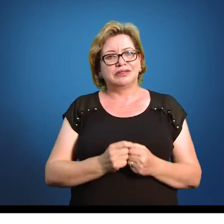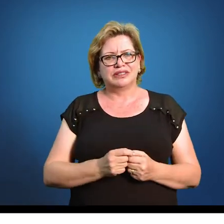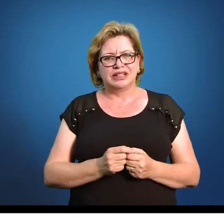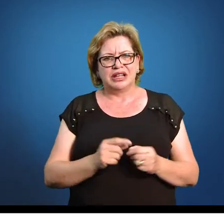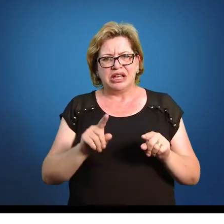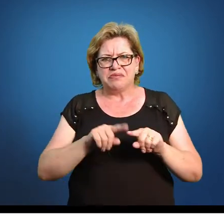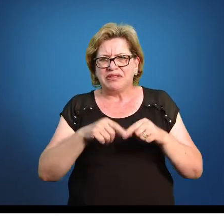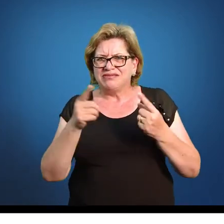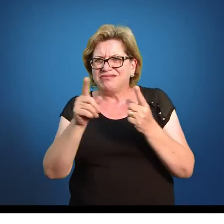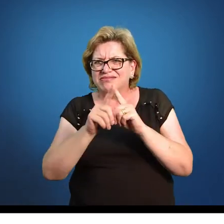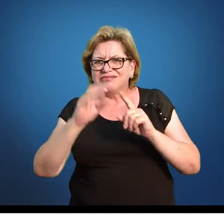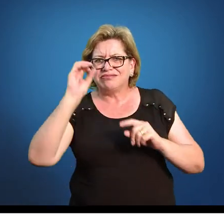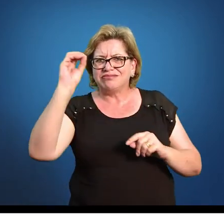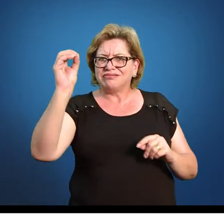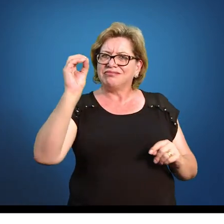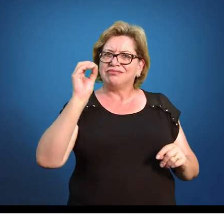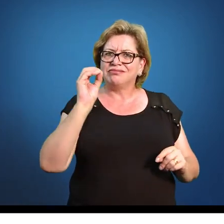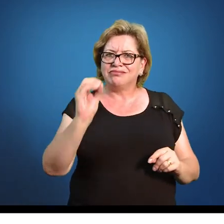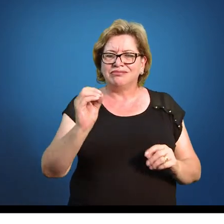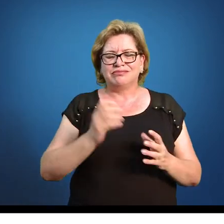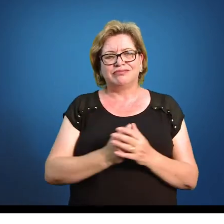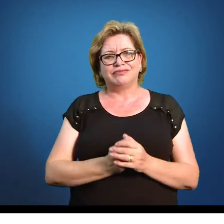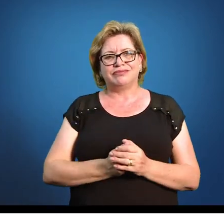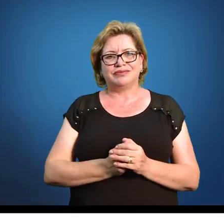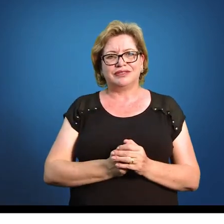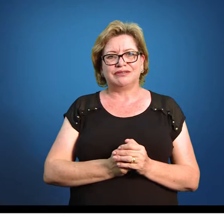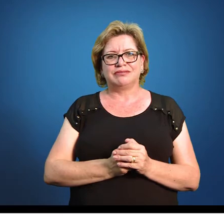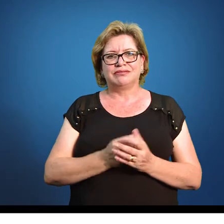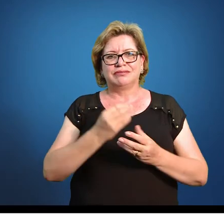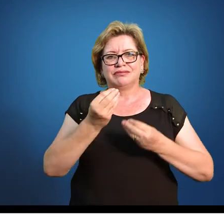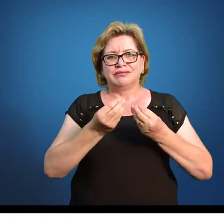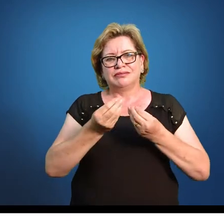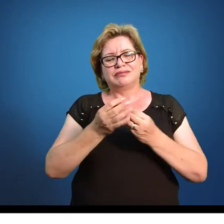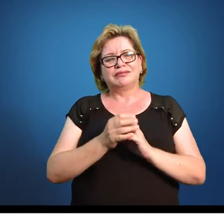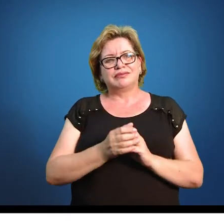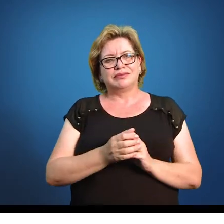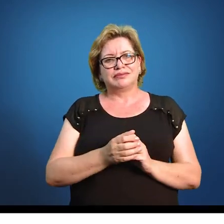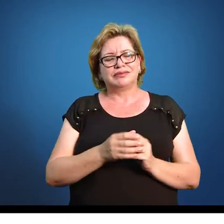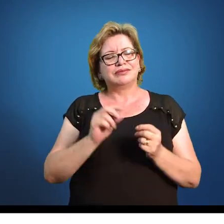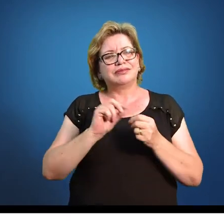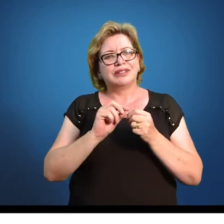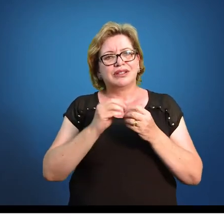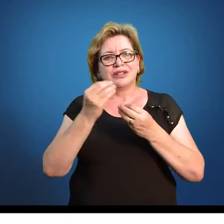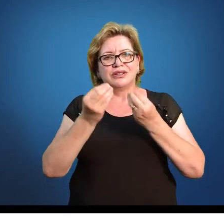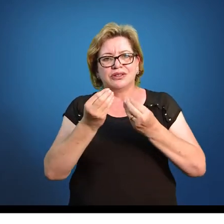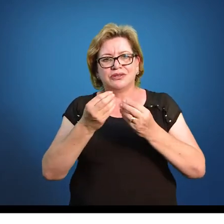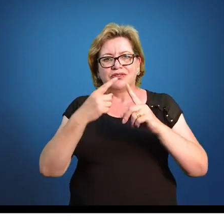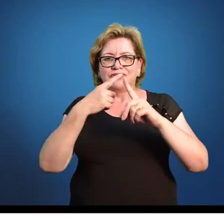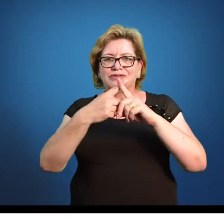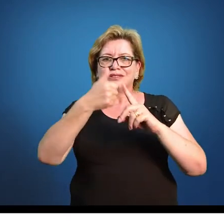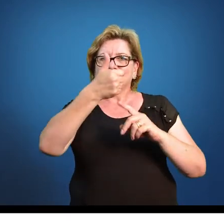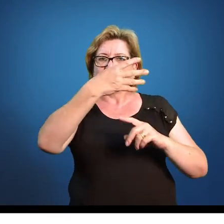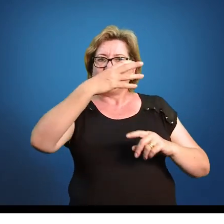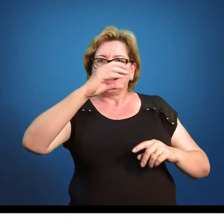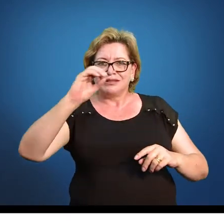não falou que era em porcentagem? É simples. Se eu quero em porcentagem, multiplico isso aqui por 100.